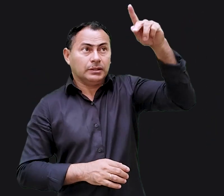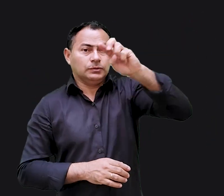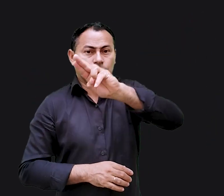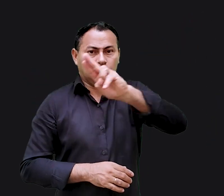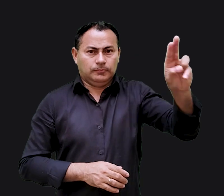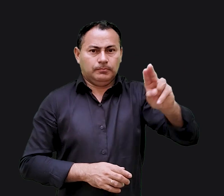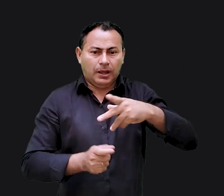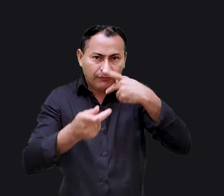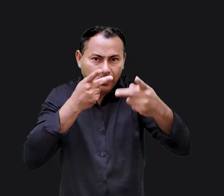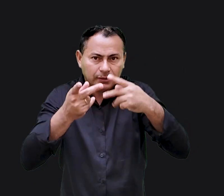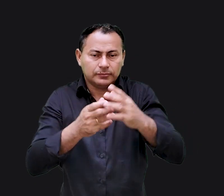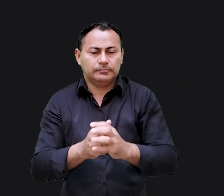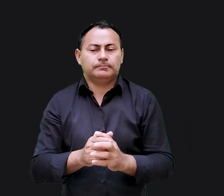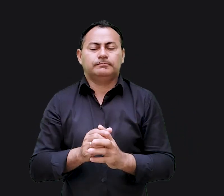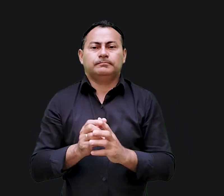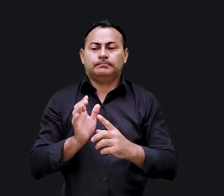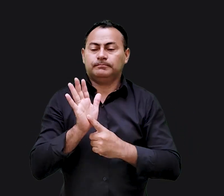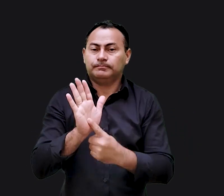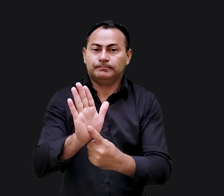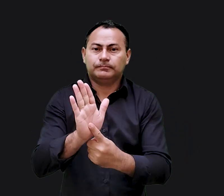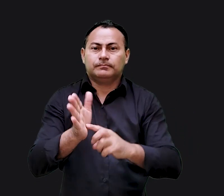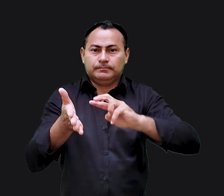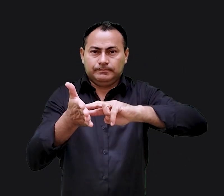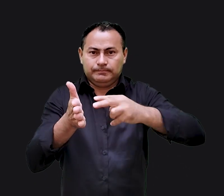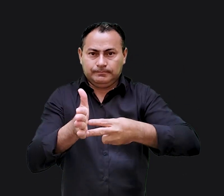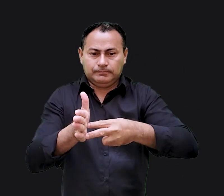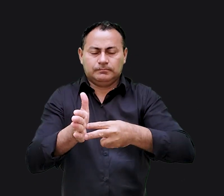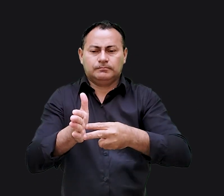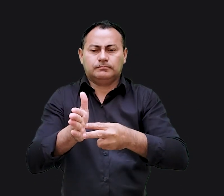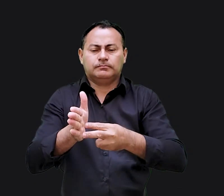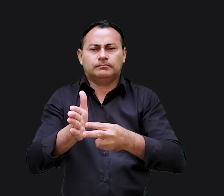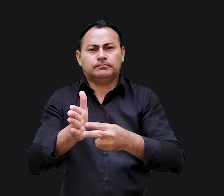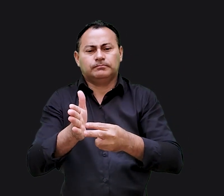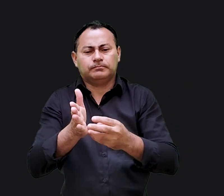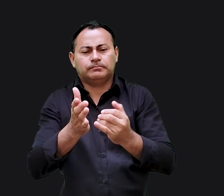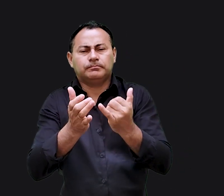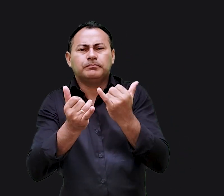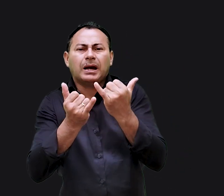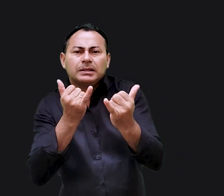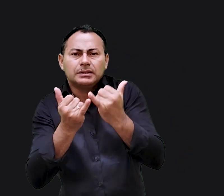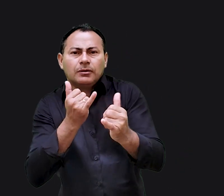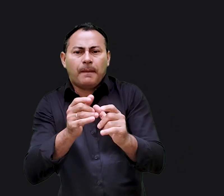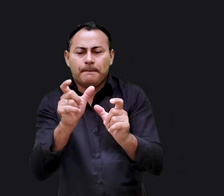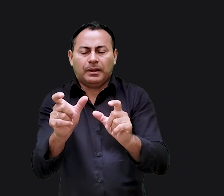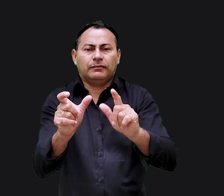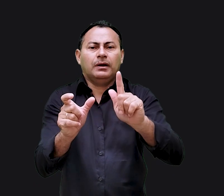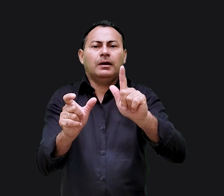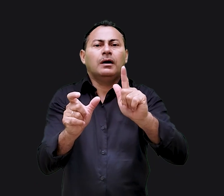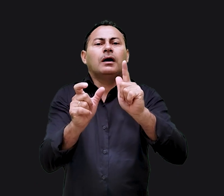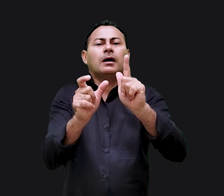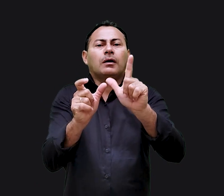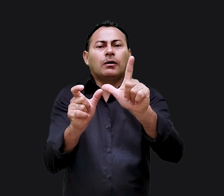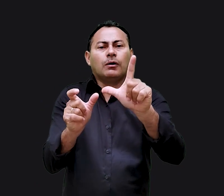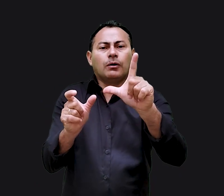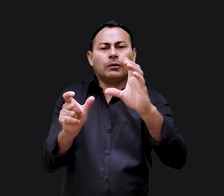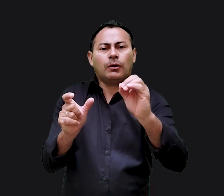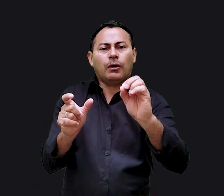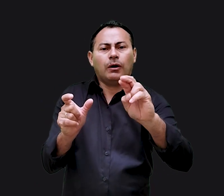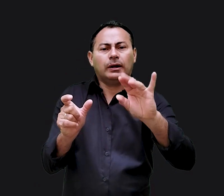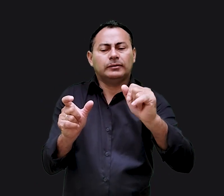o teu nome, estamos usando uma expressão de significado muito próximo ao da palavra glória. Qual é o nome de Deus?